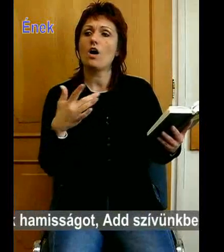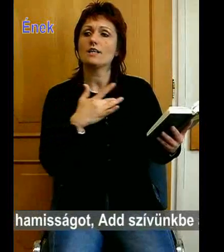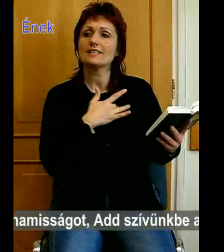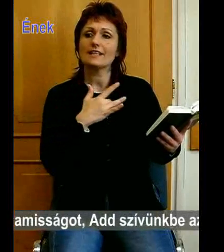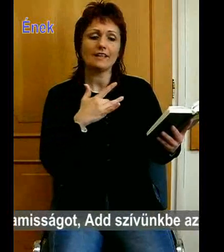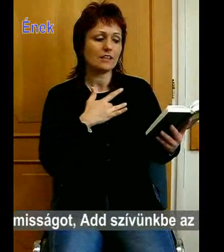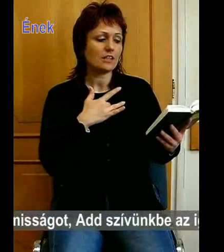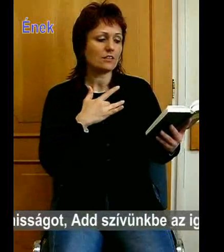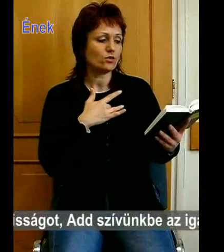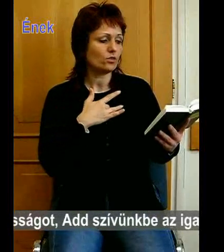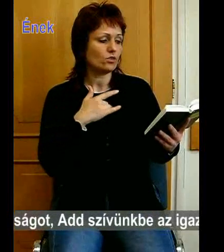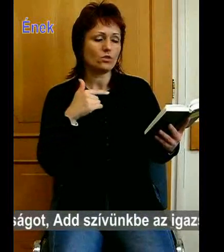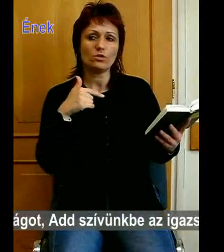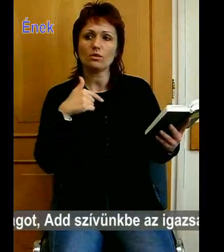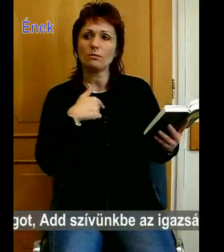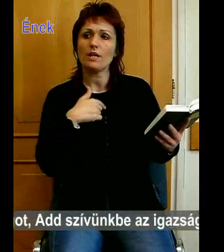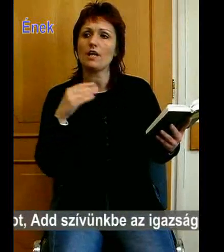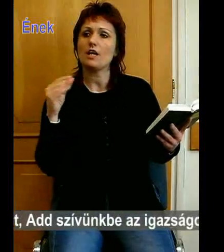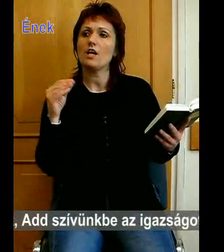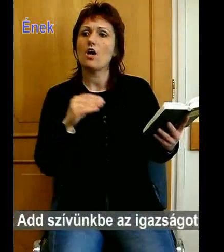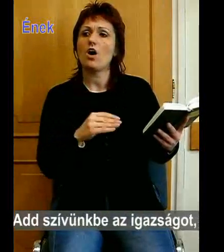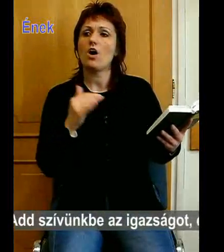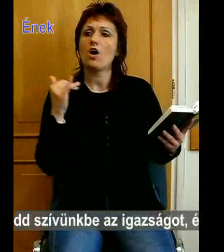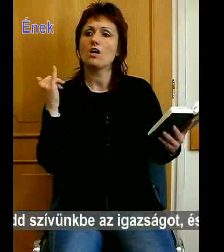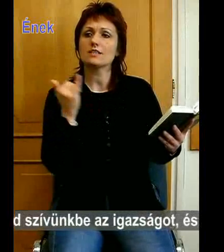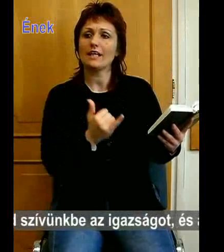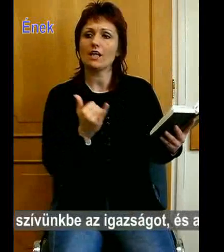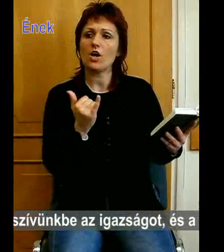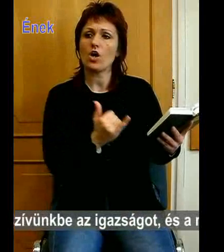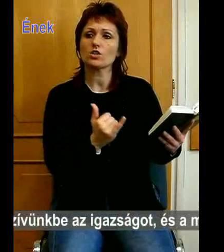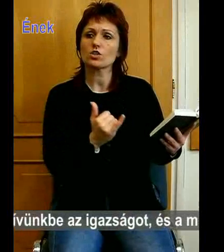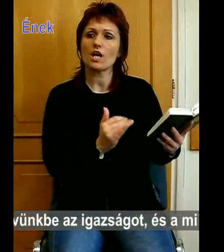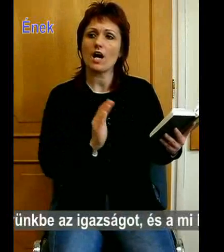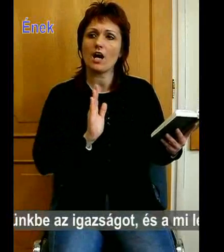Az érünkben, a világosság.